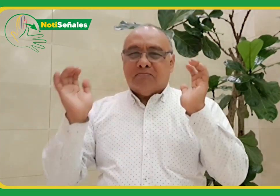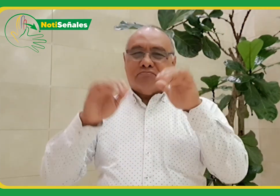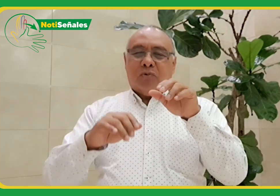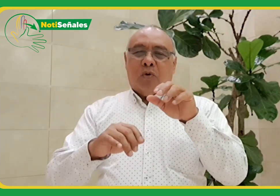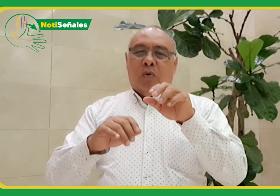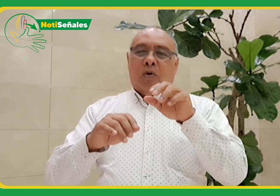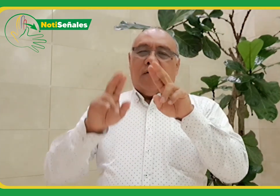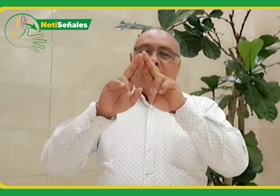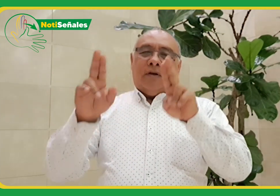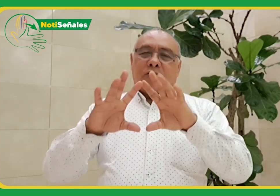mundial de sordos